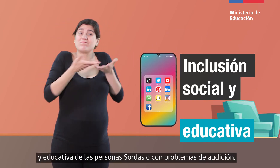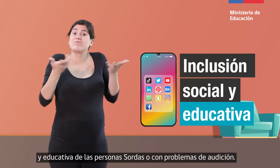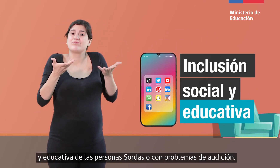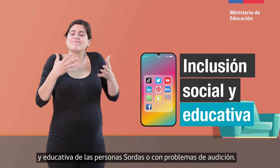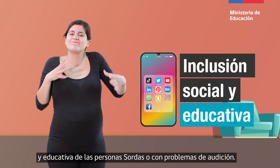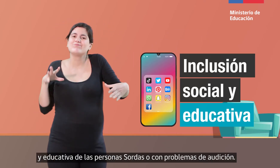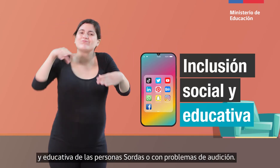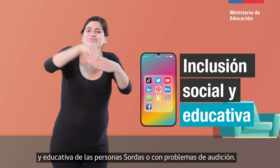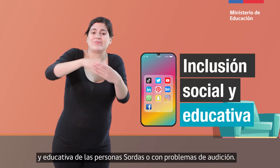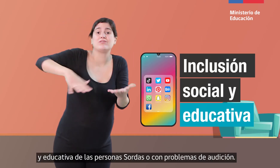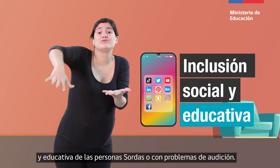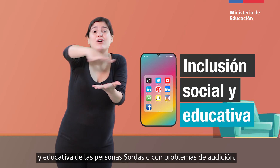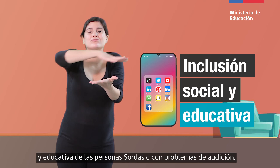sordas o con problemas de audición.